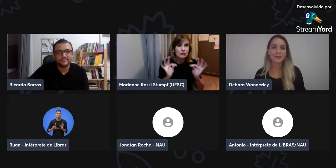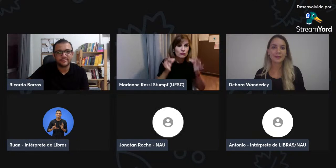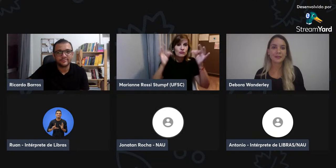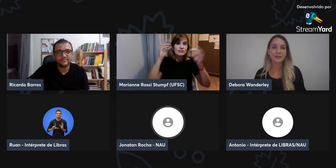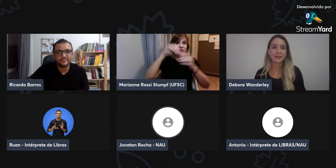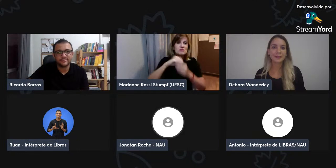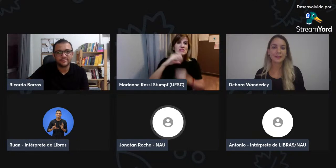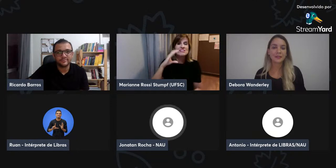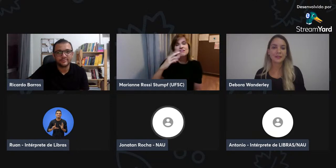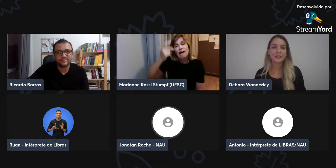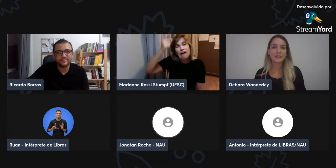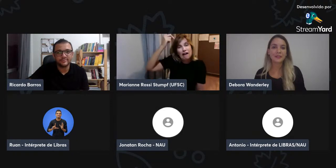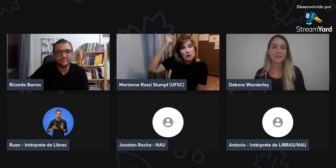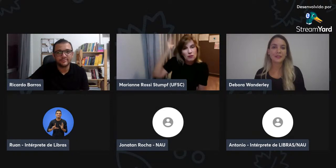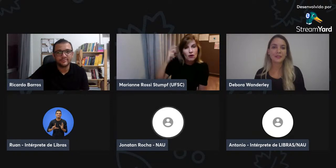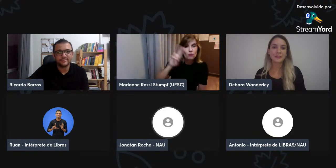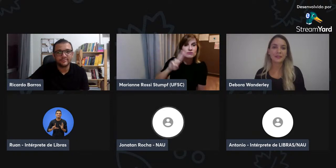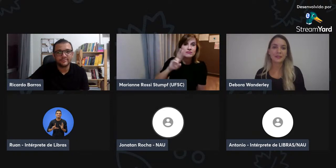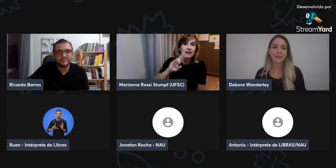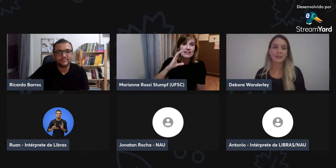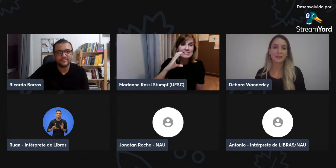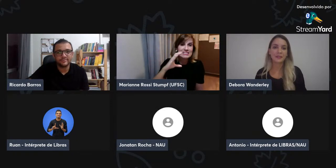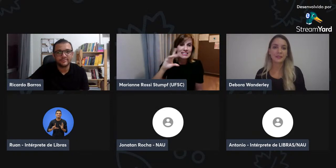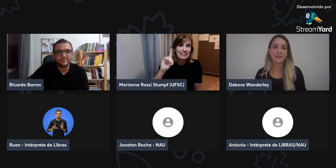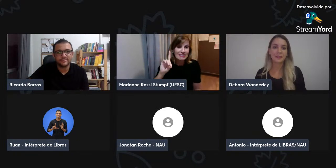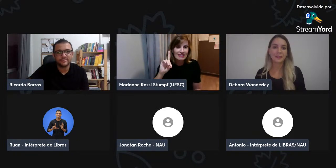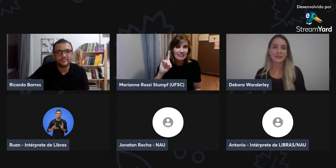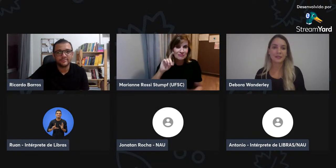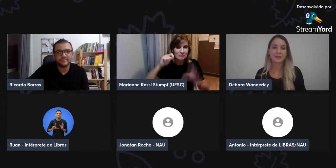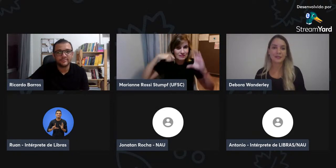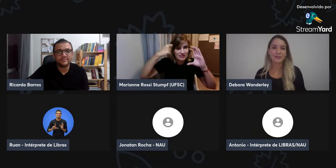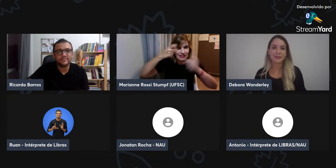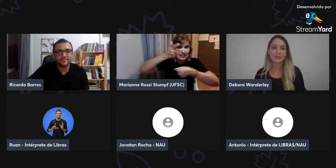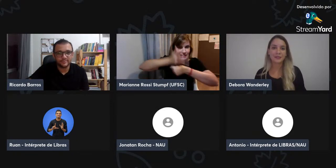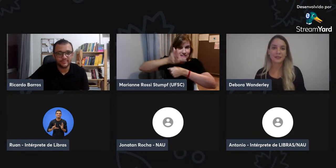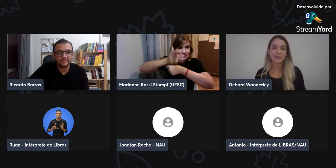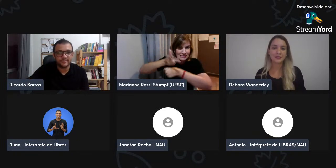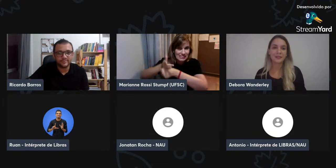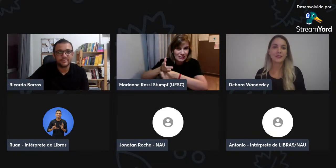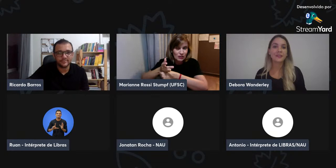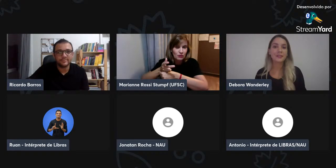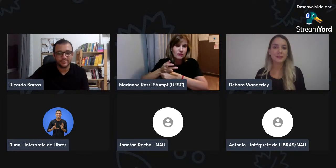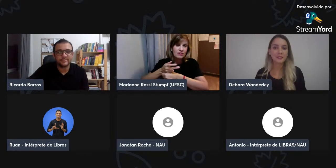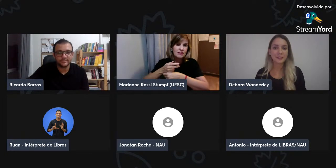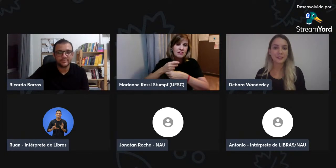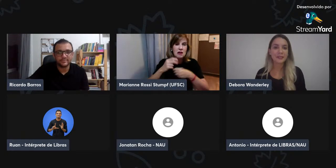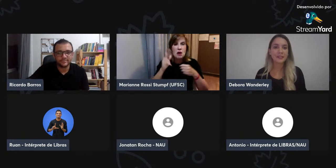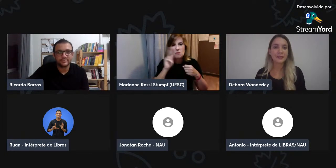Os sinais em geral, né? era mas...